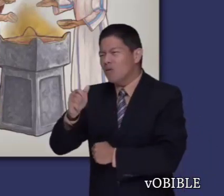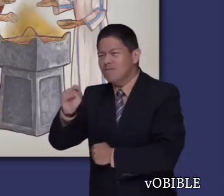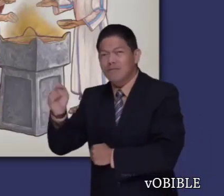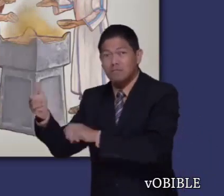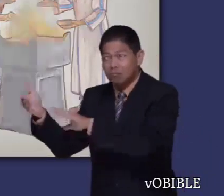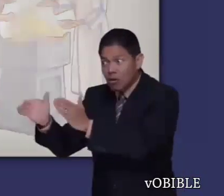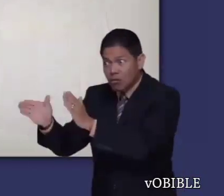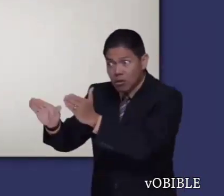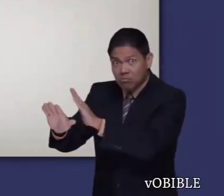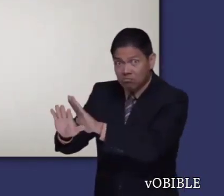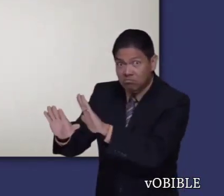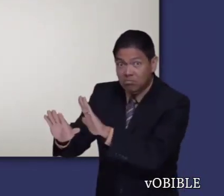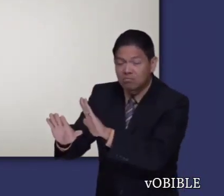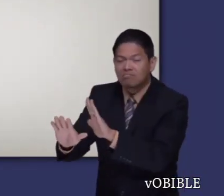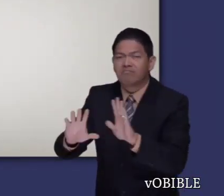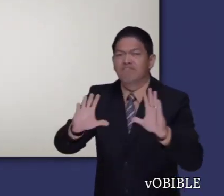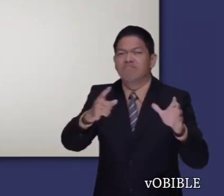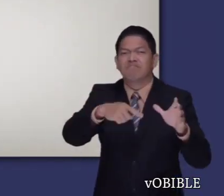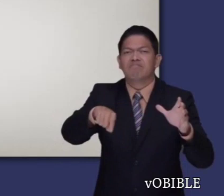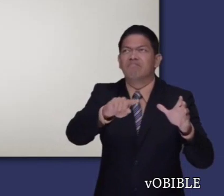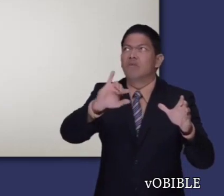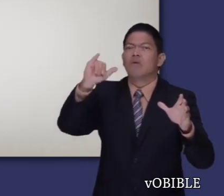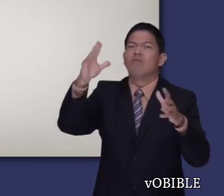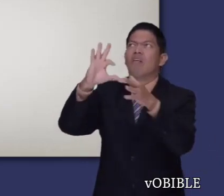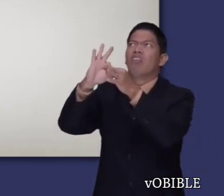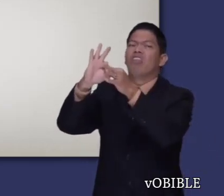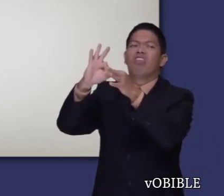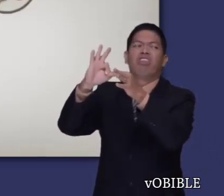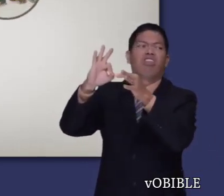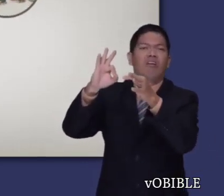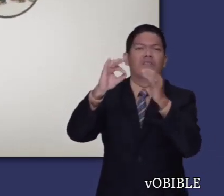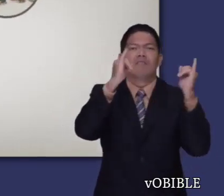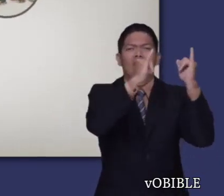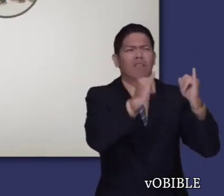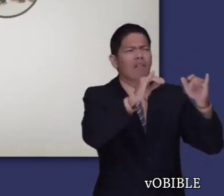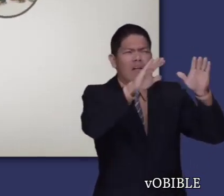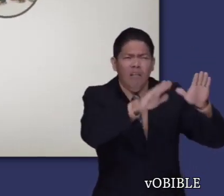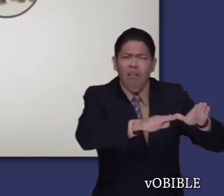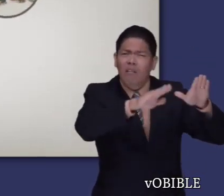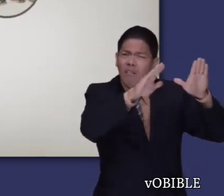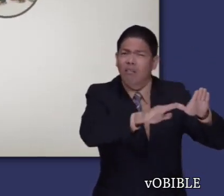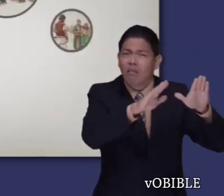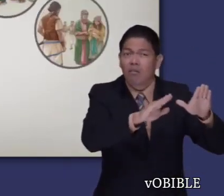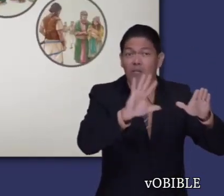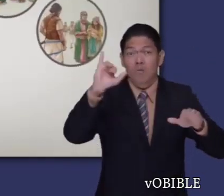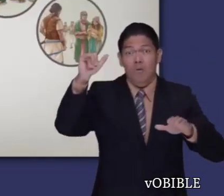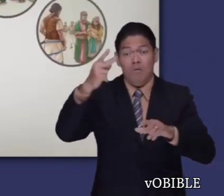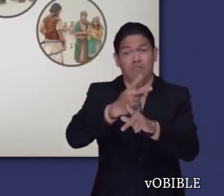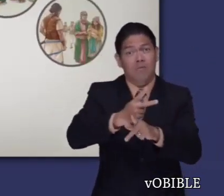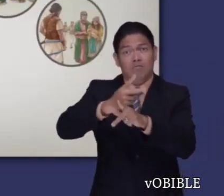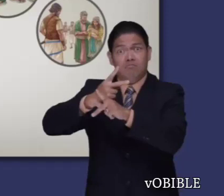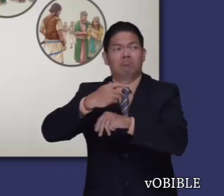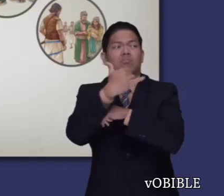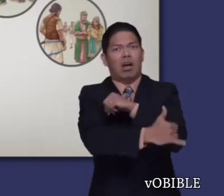generación. Una y otra vez, los israelitas se ponen a adorar a dioses falsos. Jehová los deja